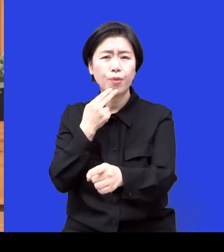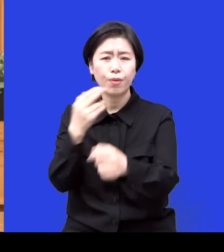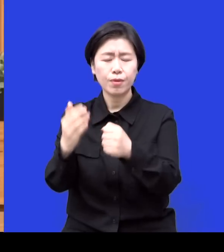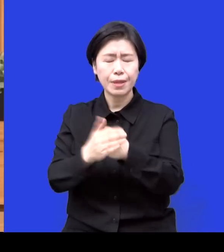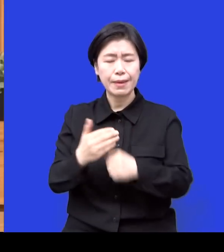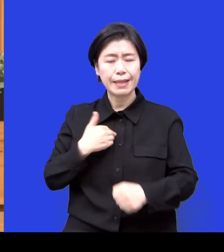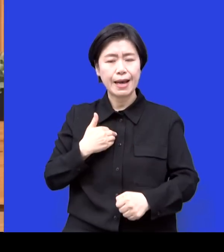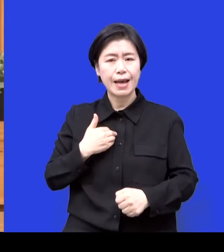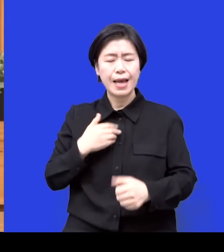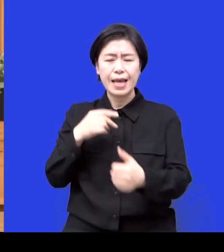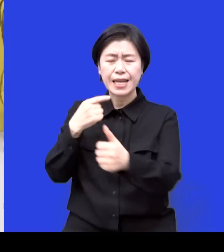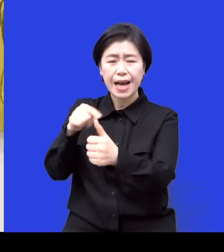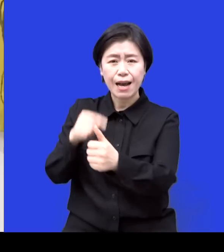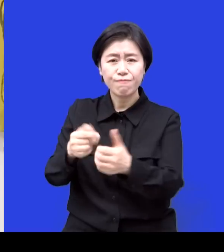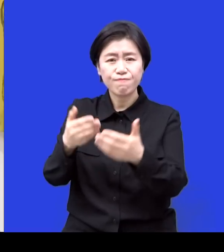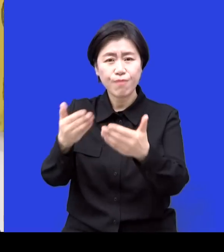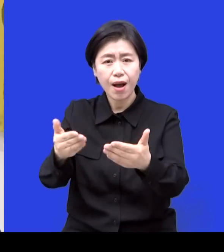자기네들끼리는 노력을 굉장히 많이 하지만